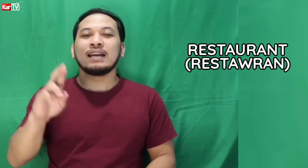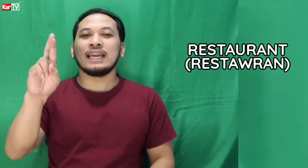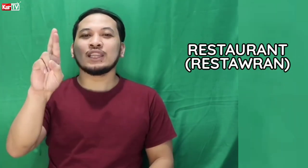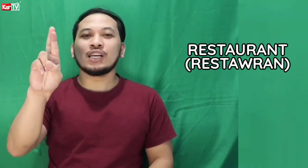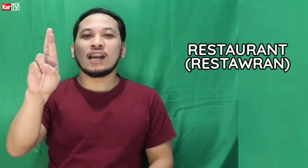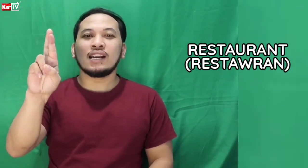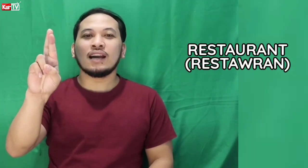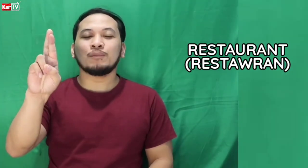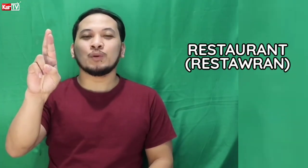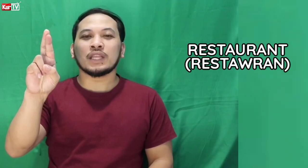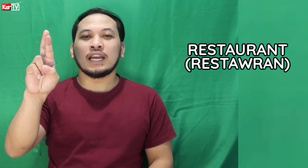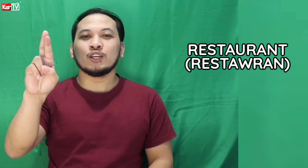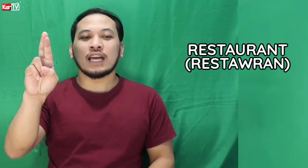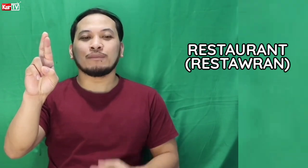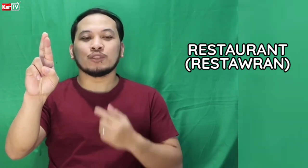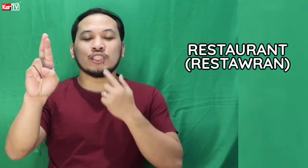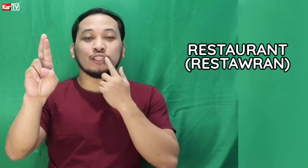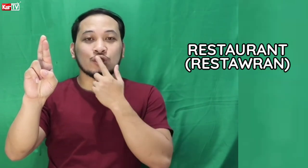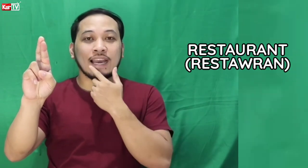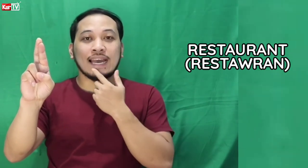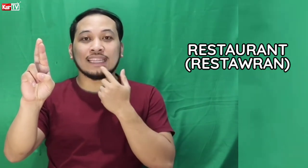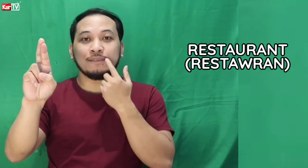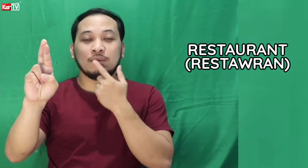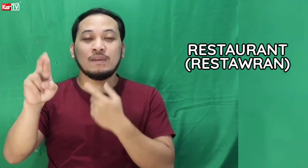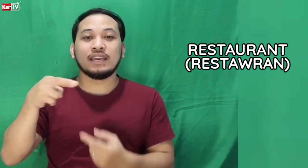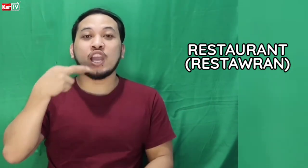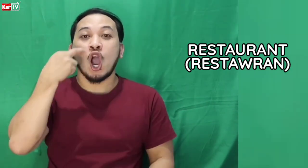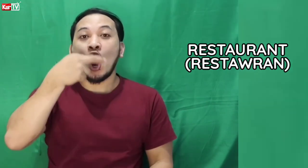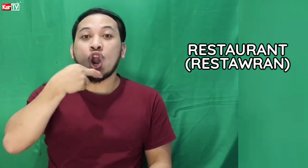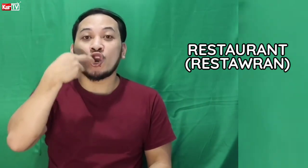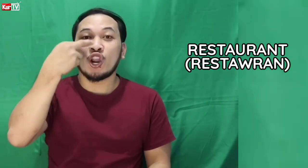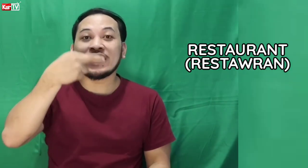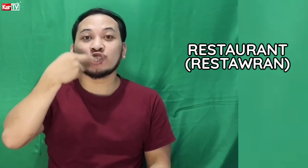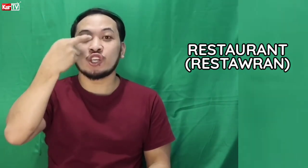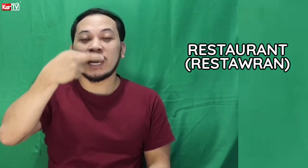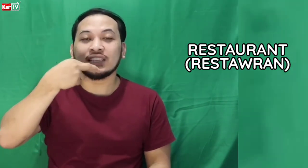mag-letter R lang po tayo. Tapos, dito sa ating bibig. Restaurant.